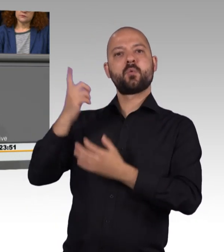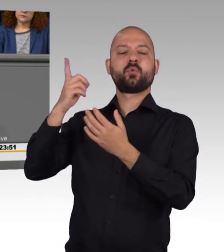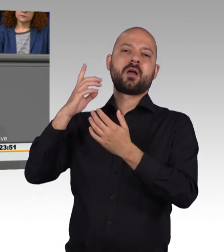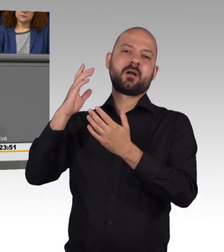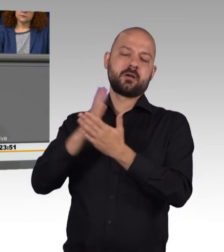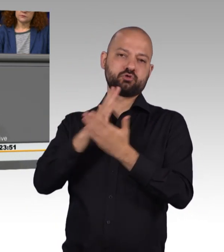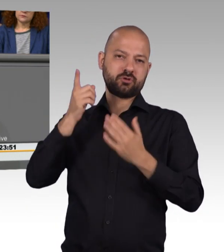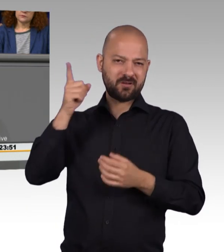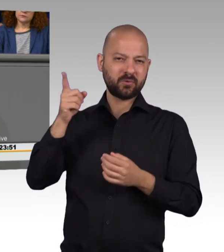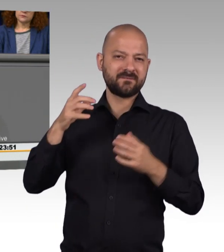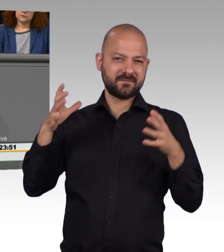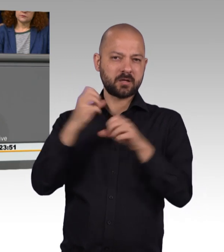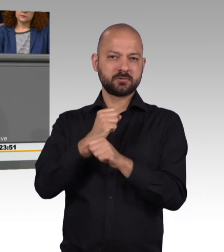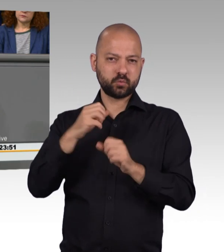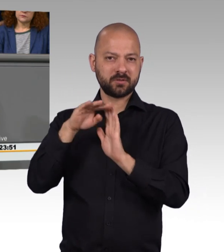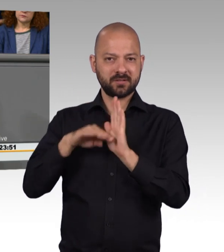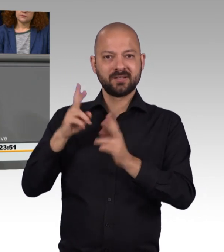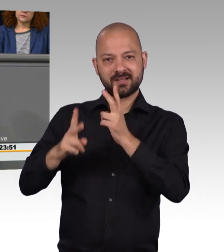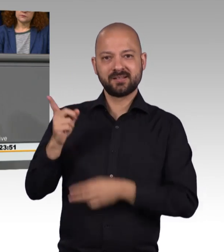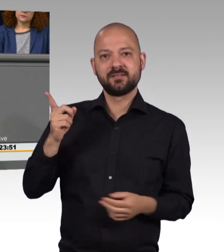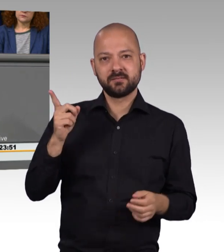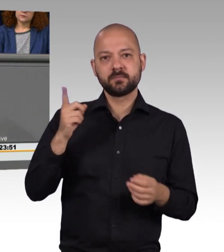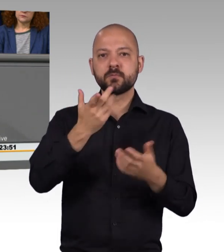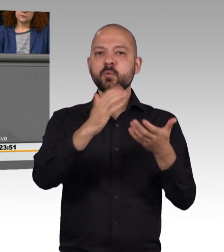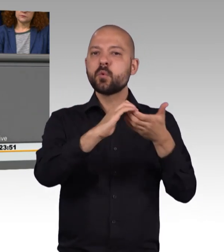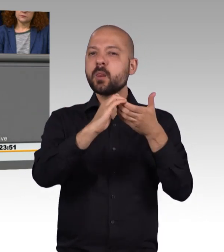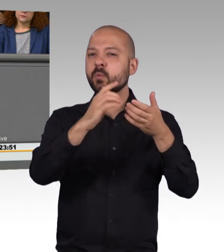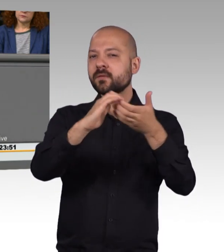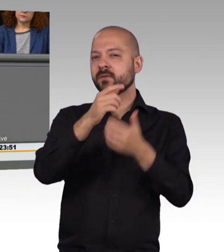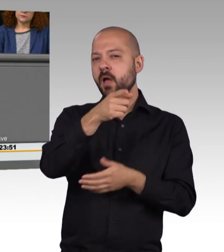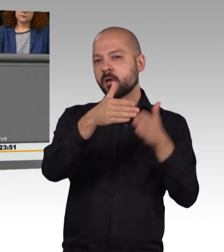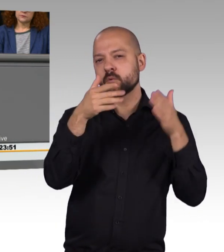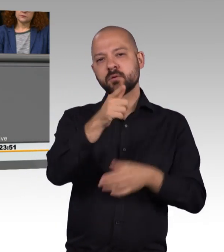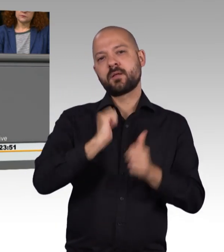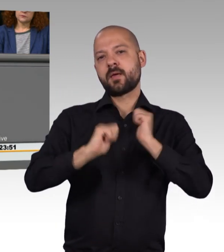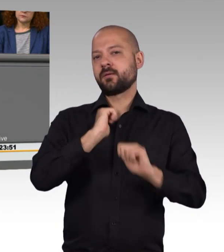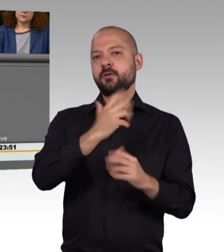Koalitionsfraktionen waren leider nicht in der Lage, einen entsprechenden Gesetzentwurf rechtzeitig vorzulegen.